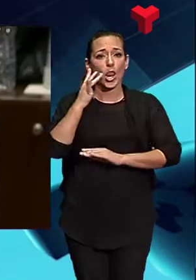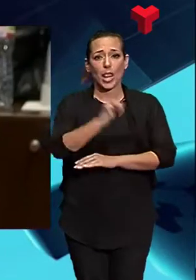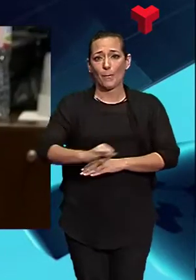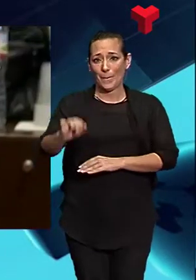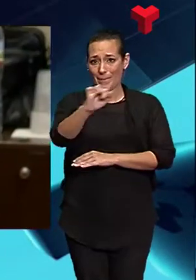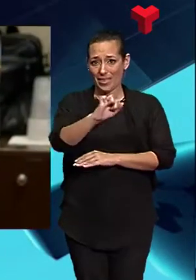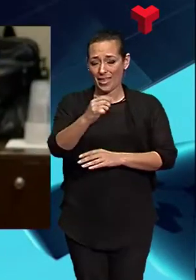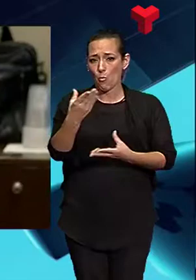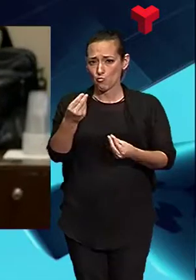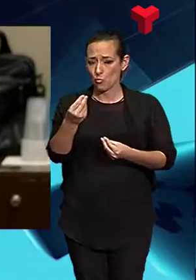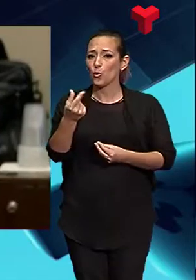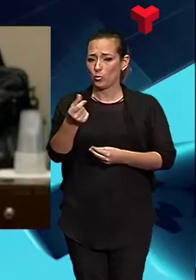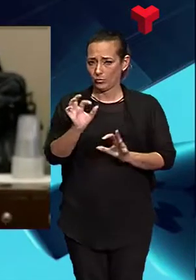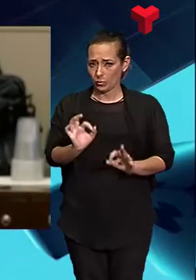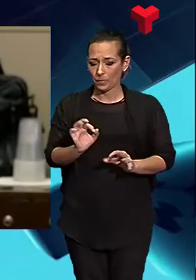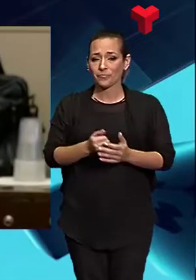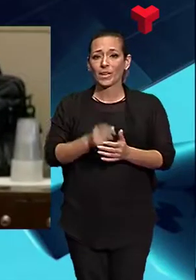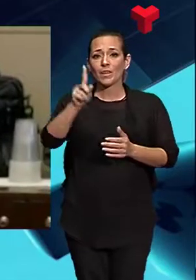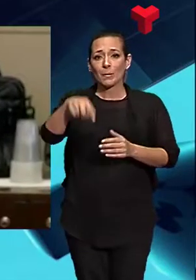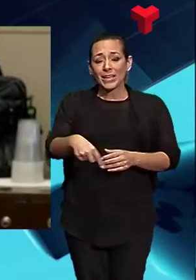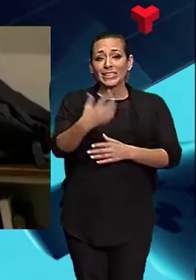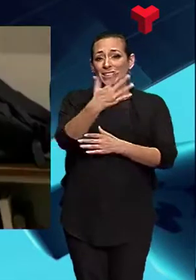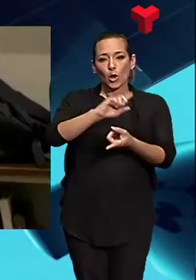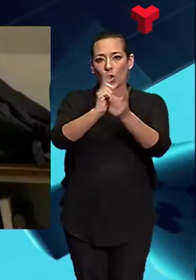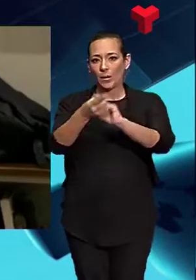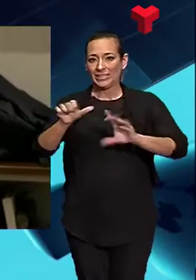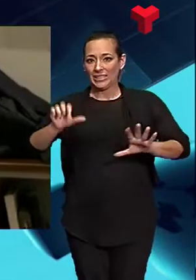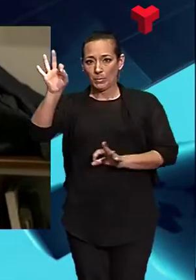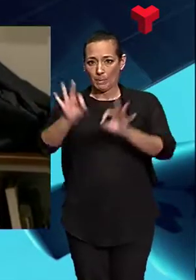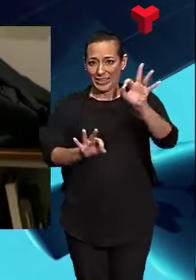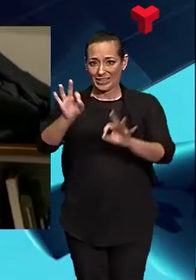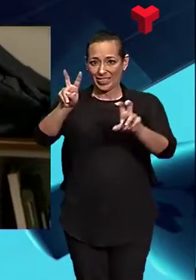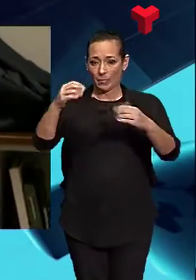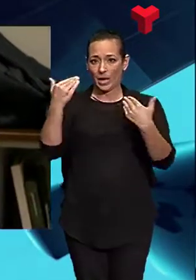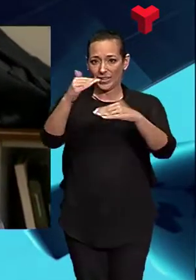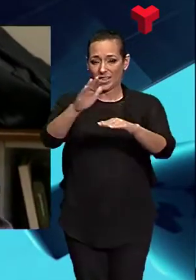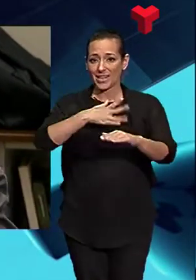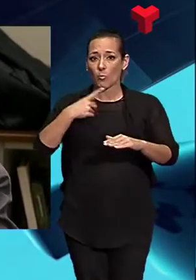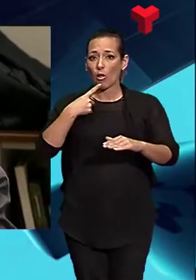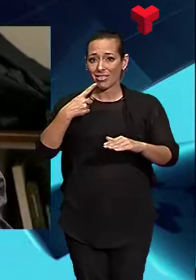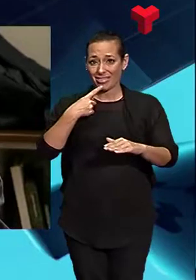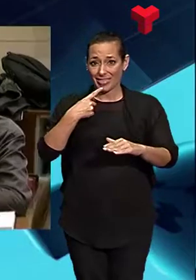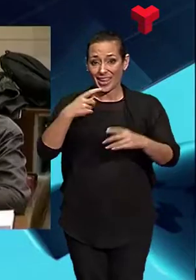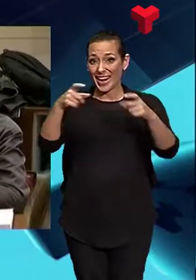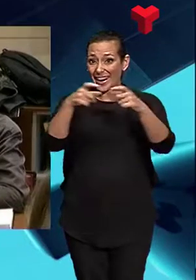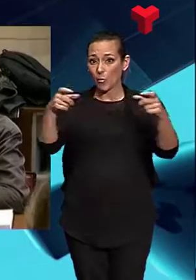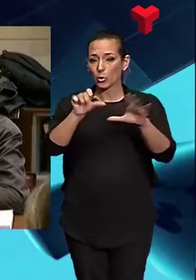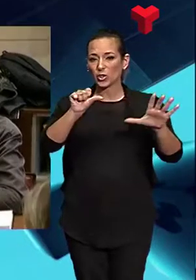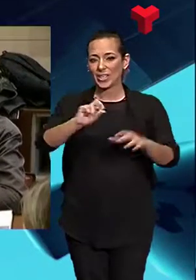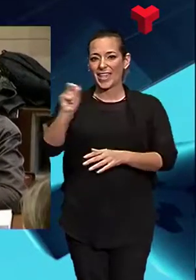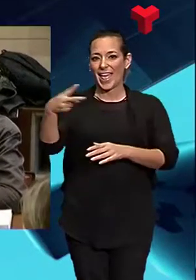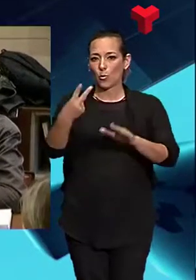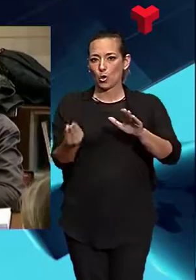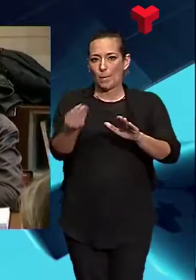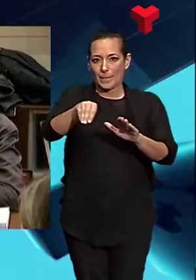6, seria del 5% en el cas dels habitatges i que aquesta pujada suposa un augment mitjat de 6 euros en el rebut. Terrassa en Comú ha